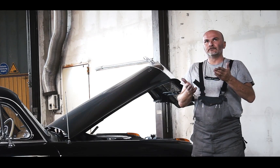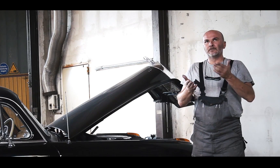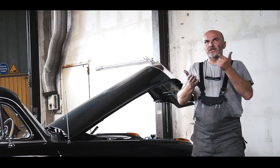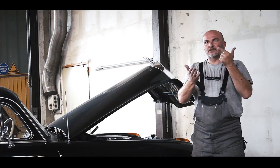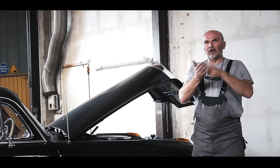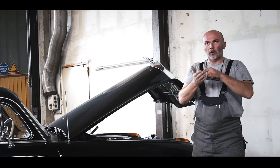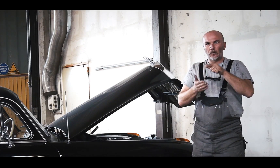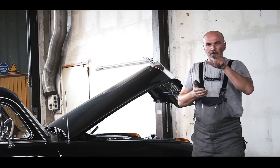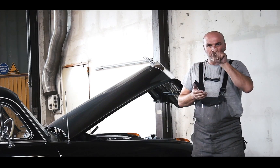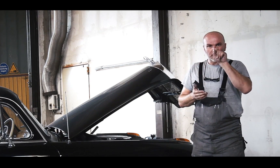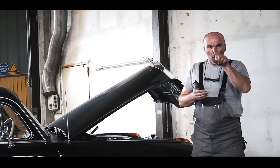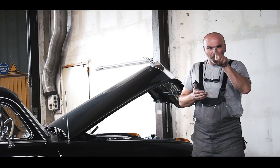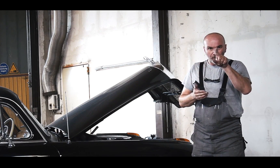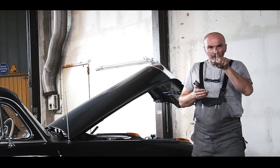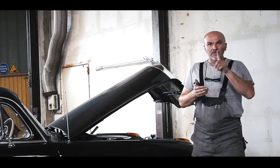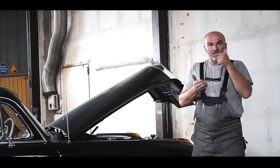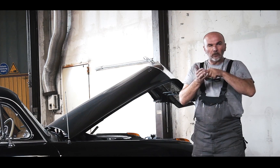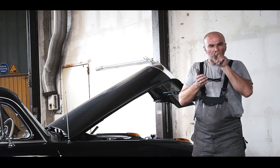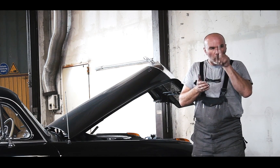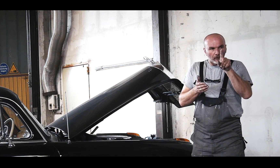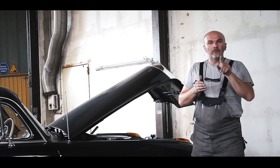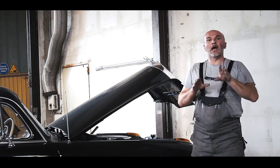Ich habe meine Firma 2012 gegründet.